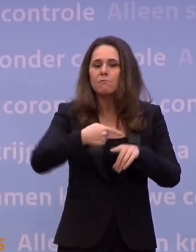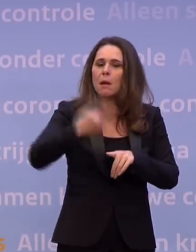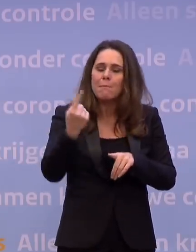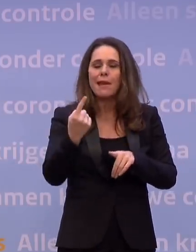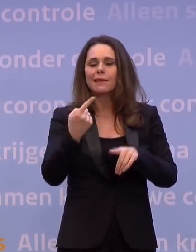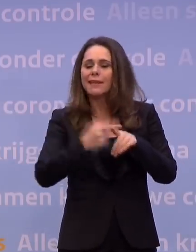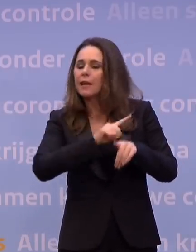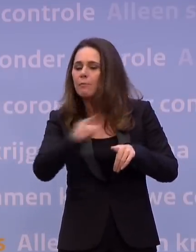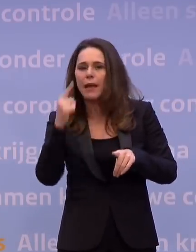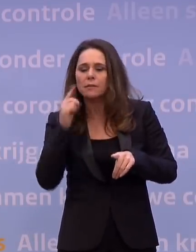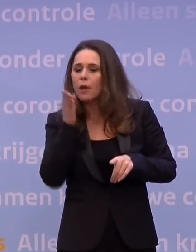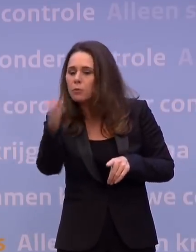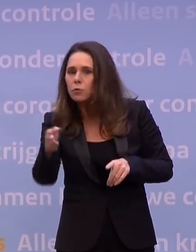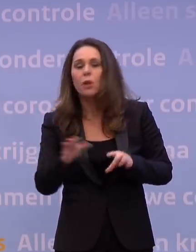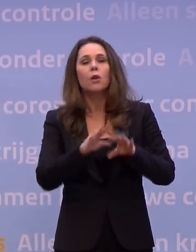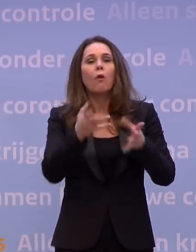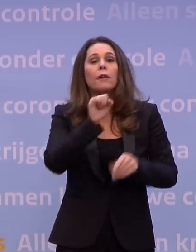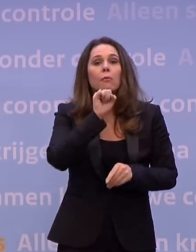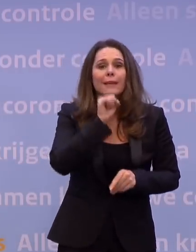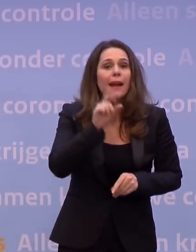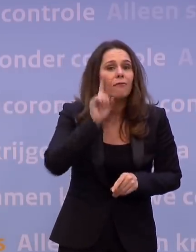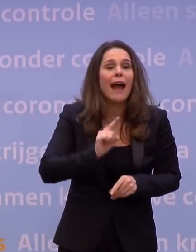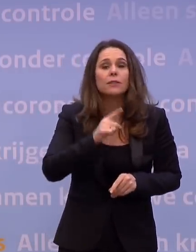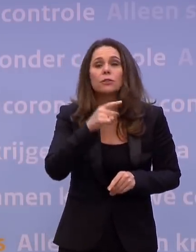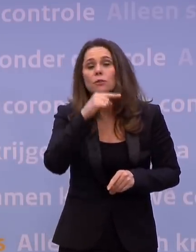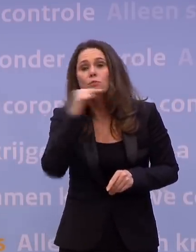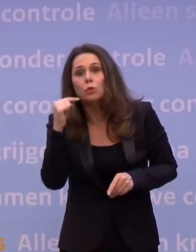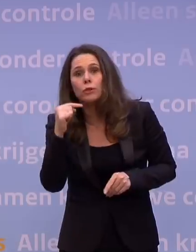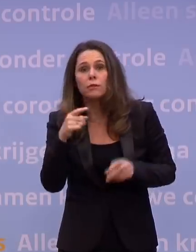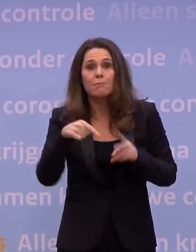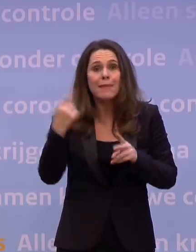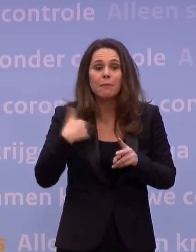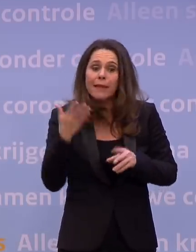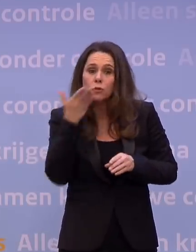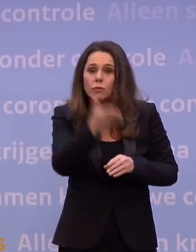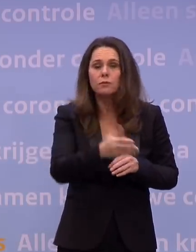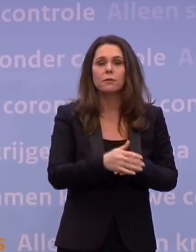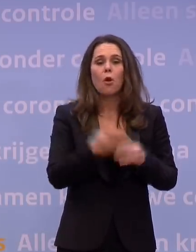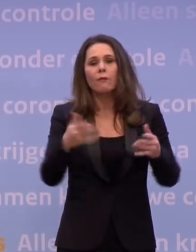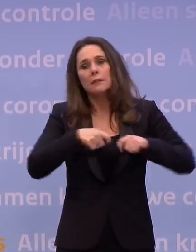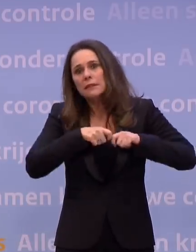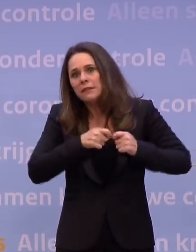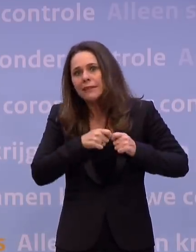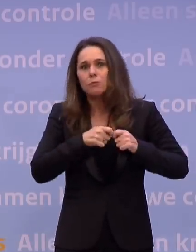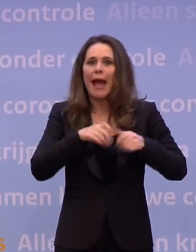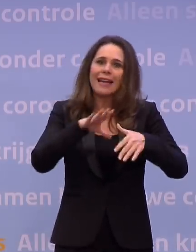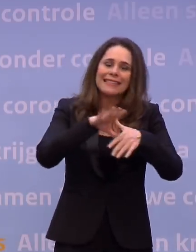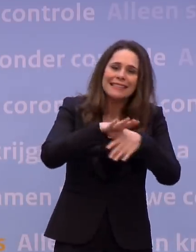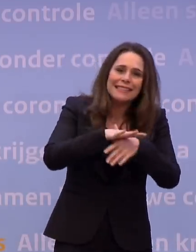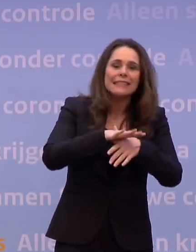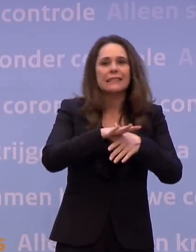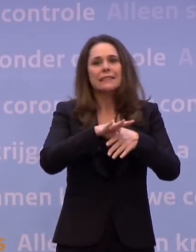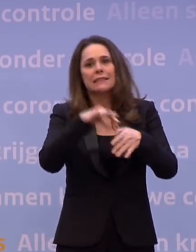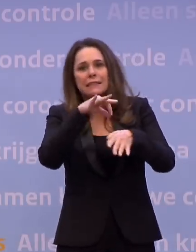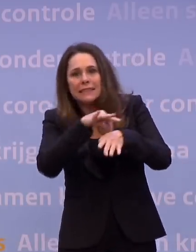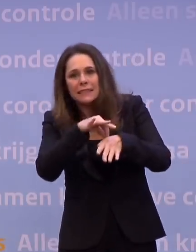bij je bejaarde vader of moeder, bij de zieke of kwetsbare vriend of vriendin, om mantelzorg te